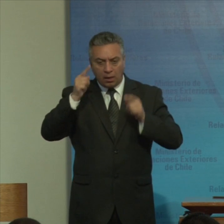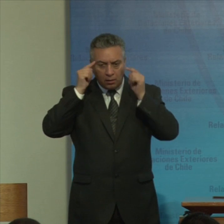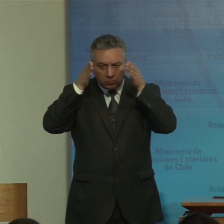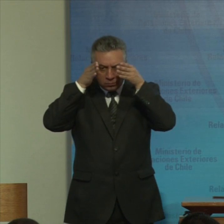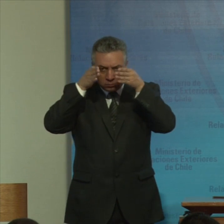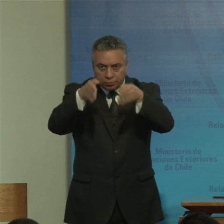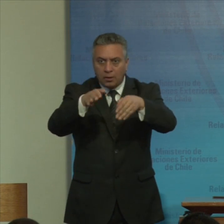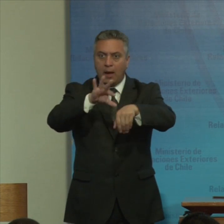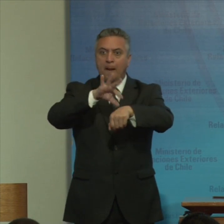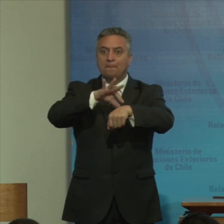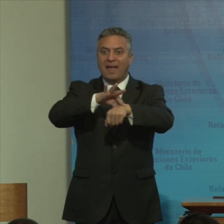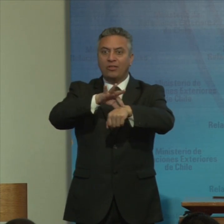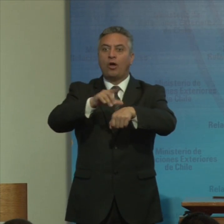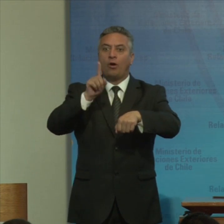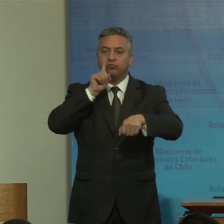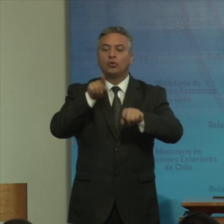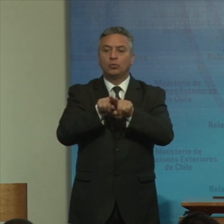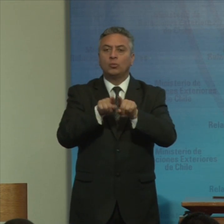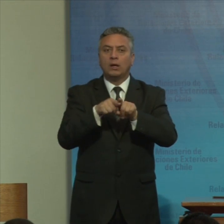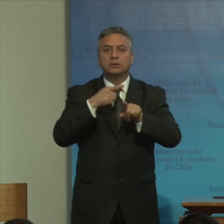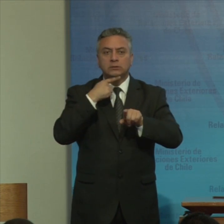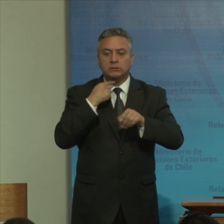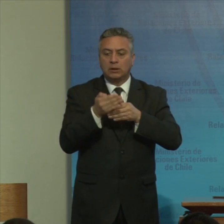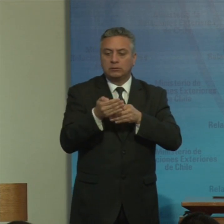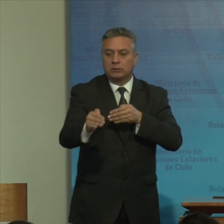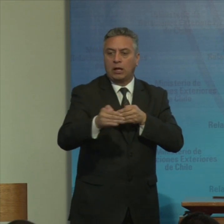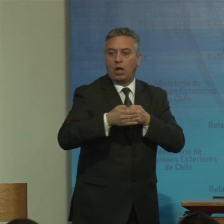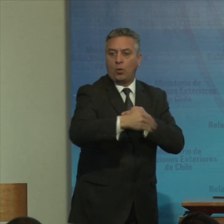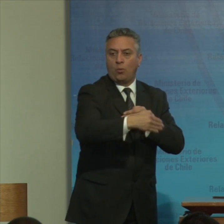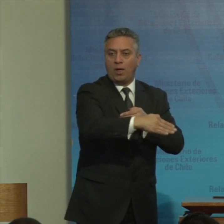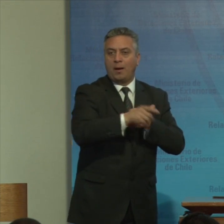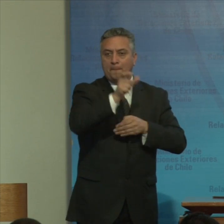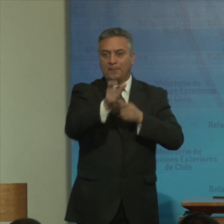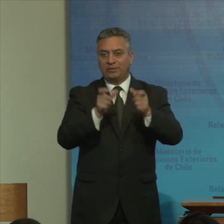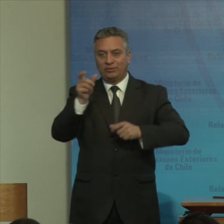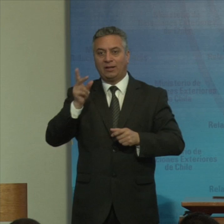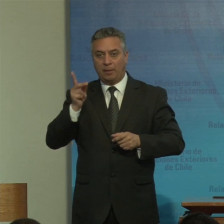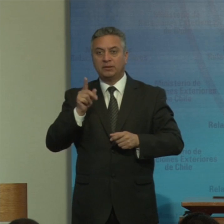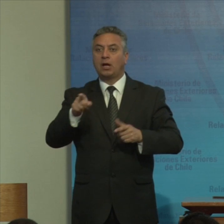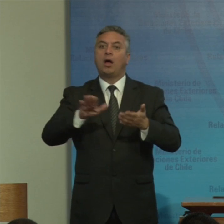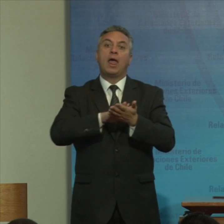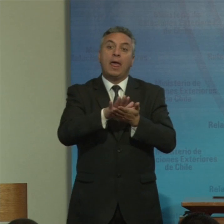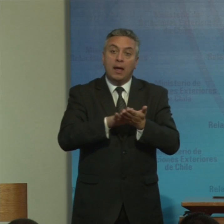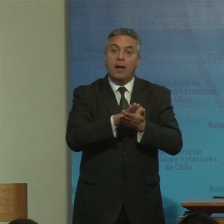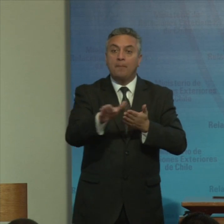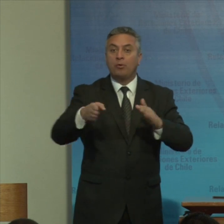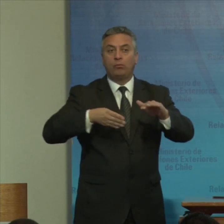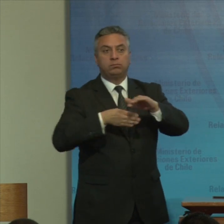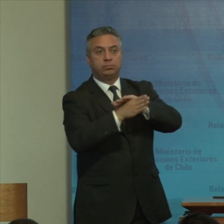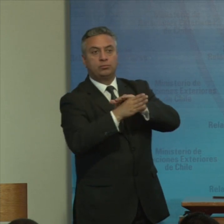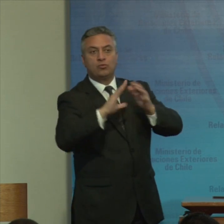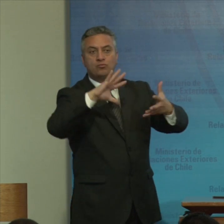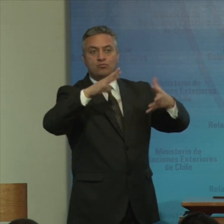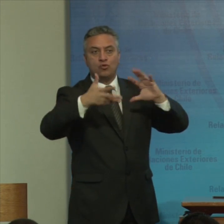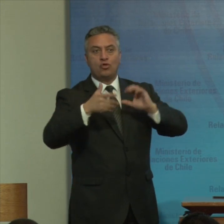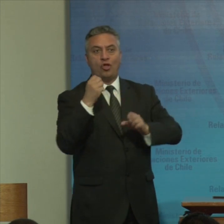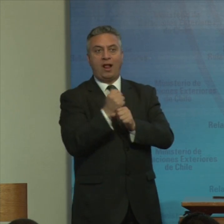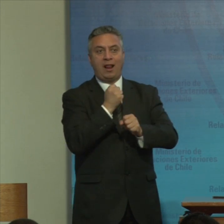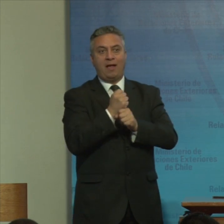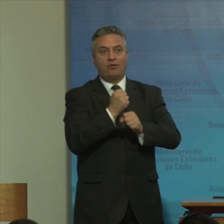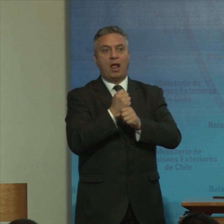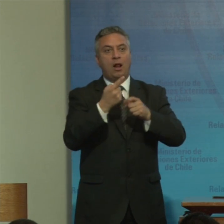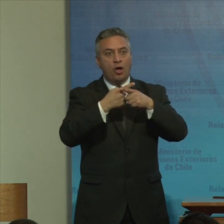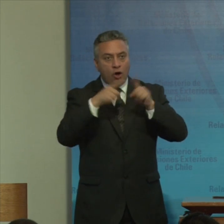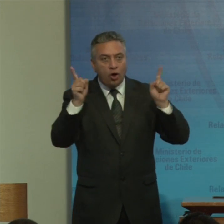tiene efectos de excluir personas con discapacidad de posibilidades de ingresar al mundo laboral por ejemplo y otras demostraciones de vida